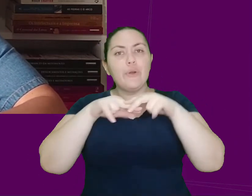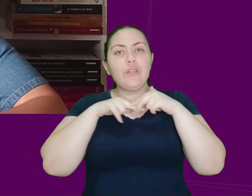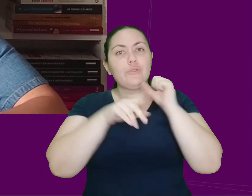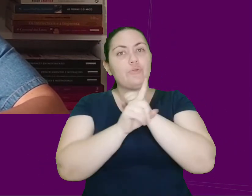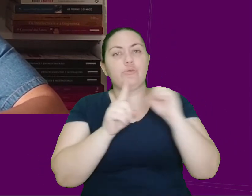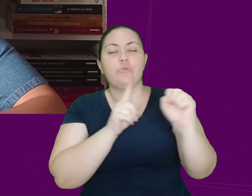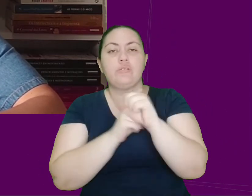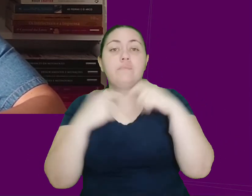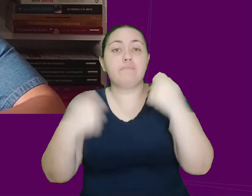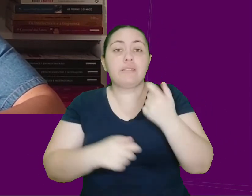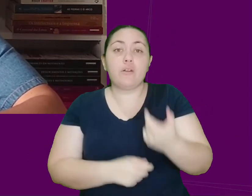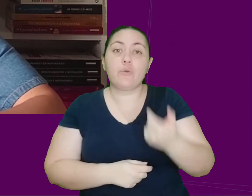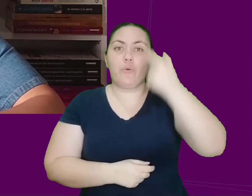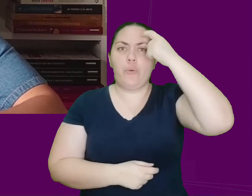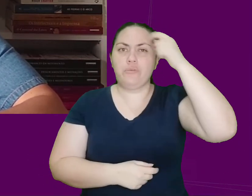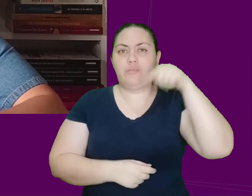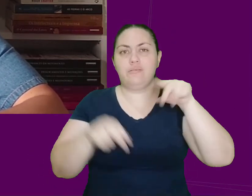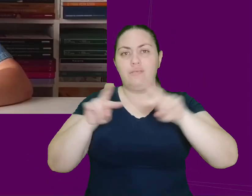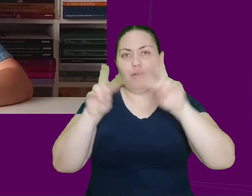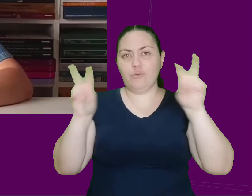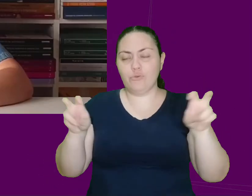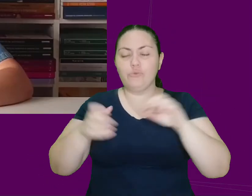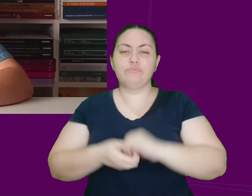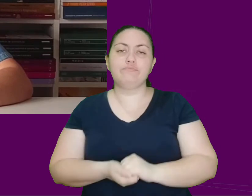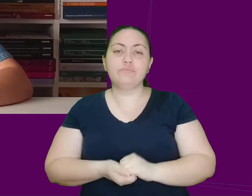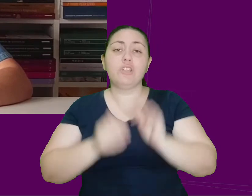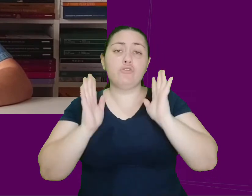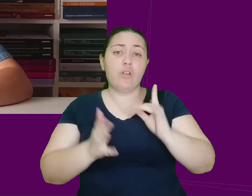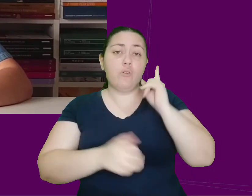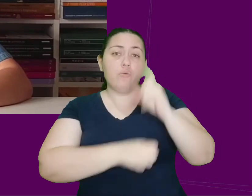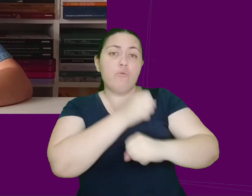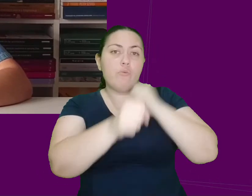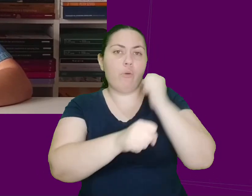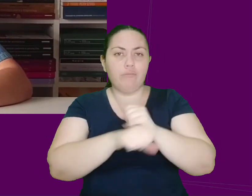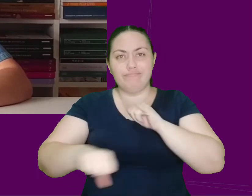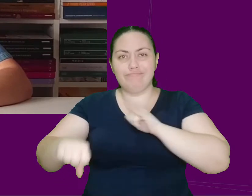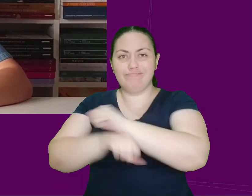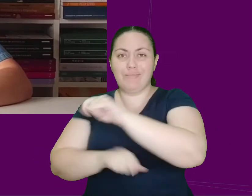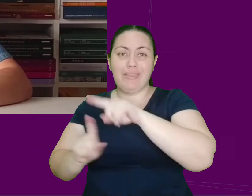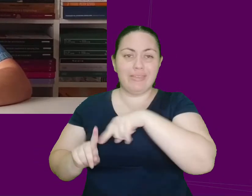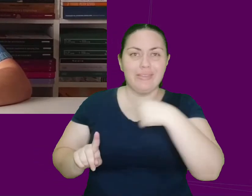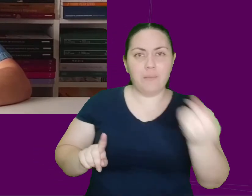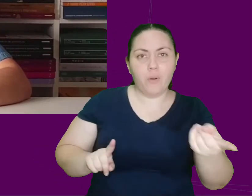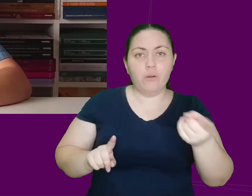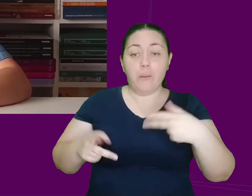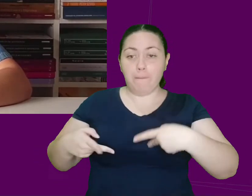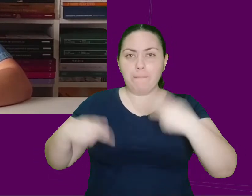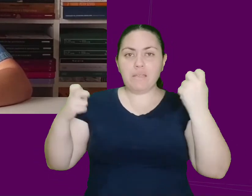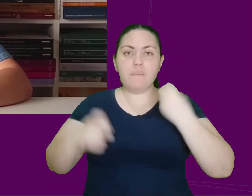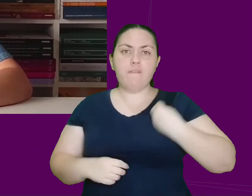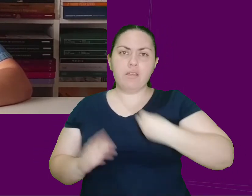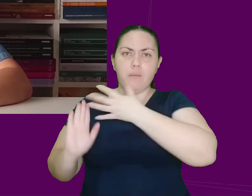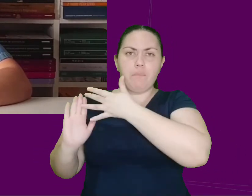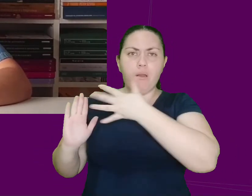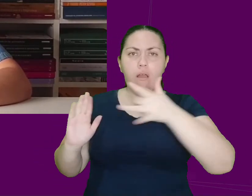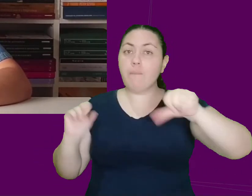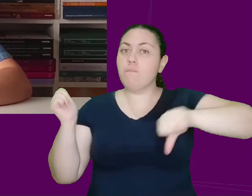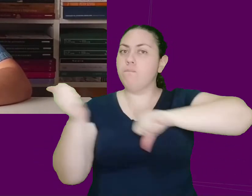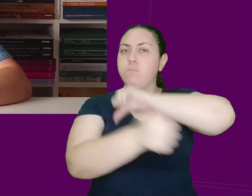precisa ter mais consciência sobre esse tema. Passado um ano do acidente, o Marcelo percebe que sua vida mudou muito. Ele não era